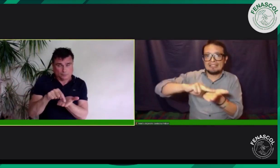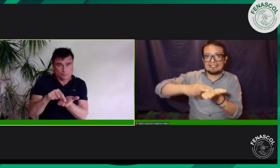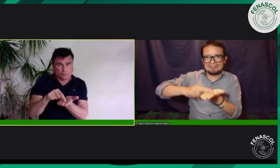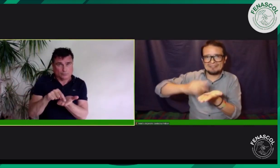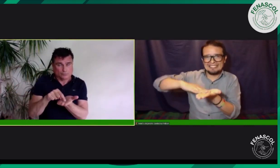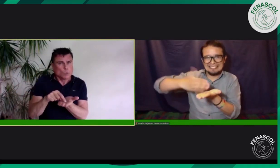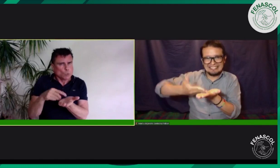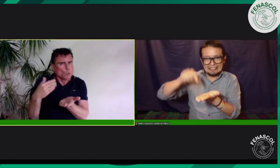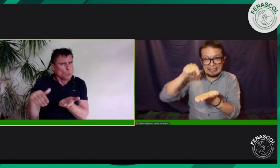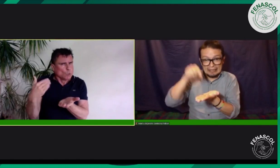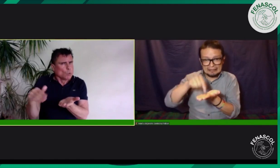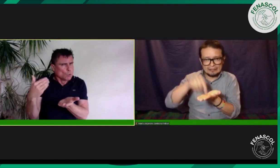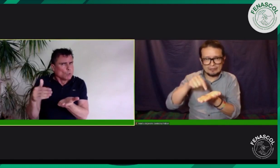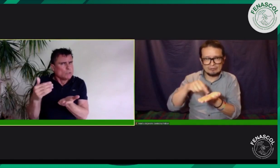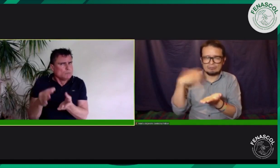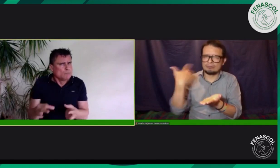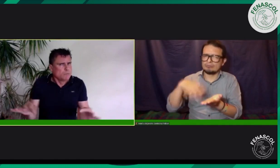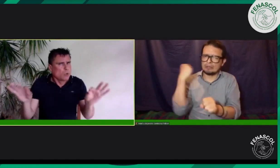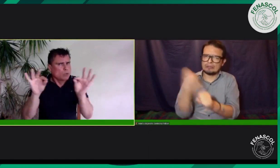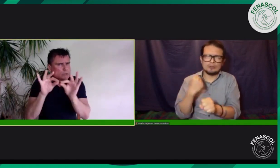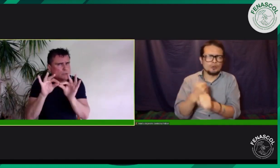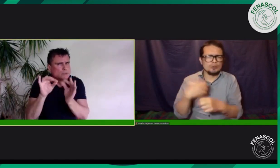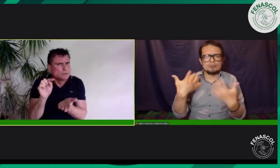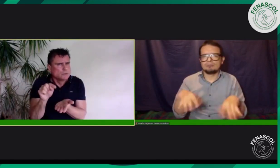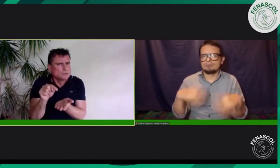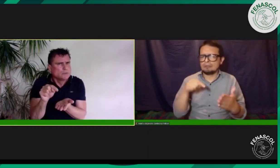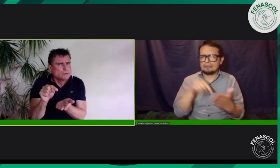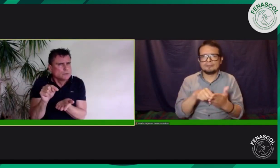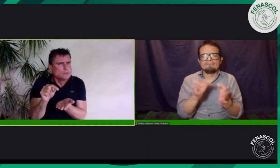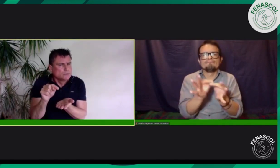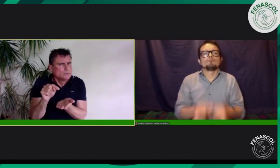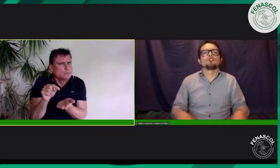intérprete como alguien muy importante.